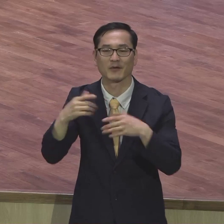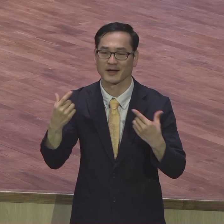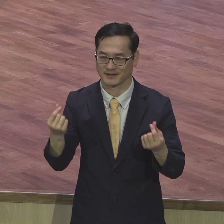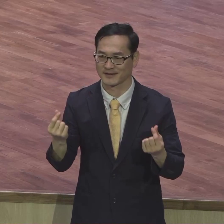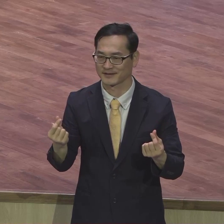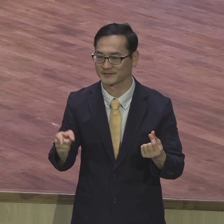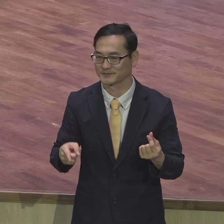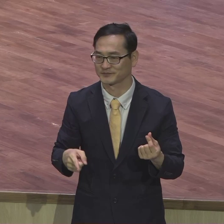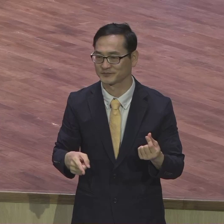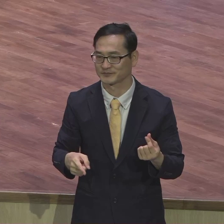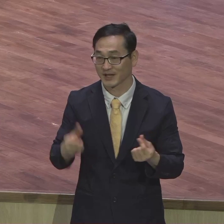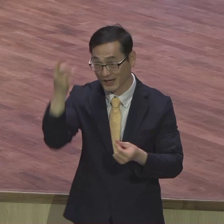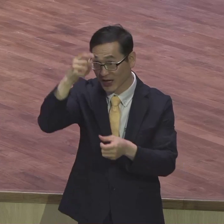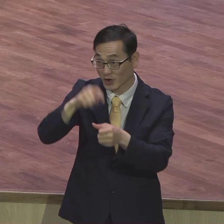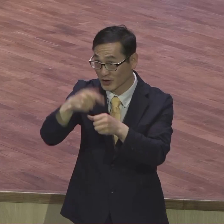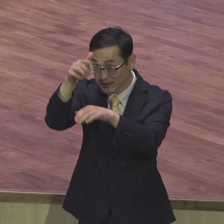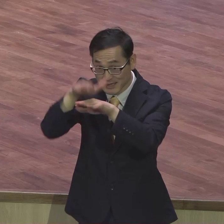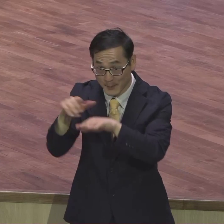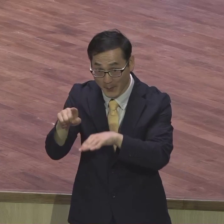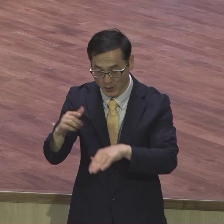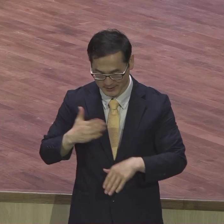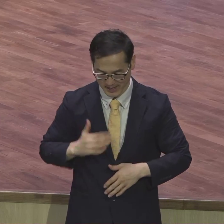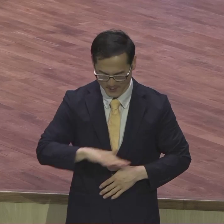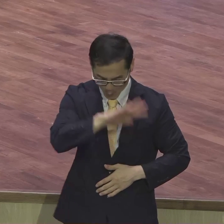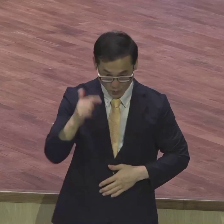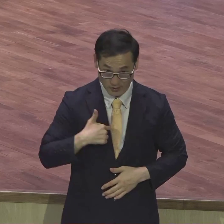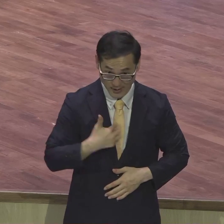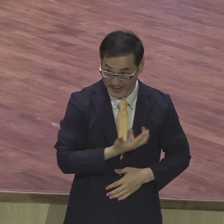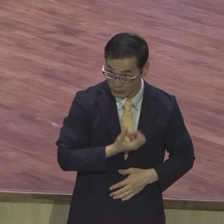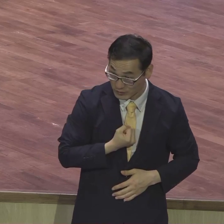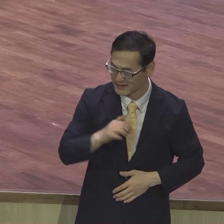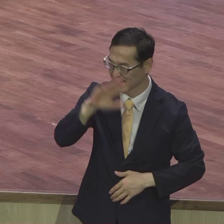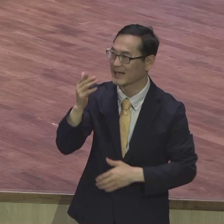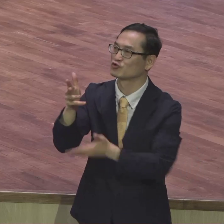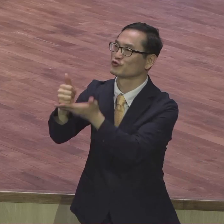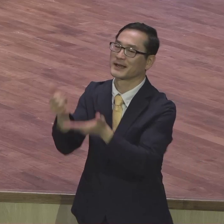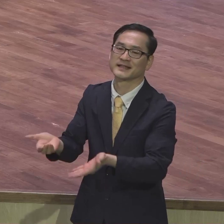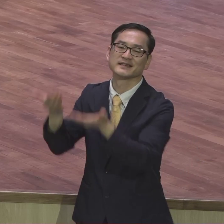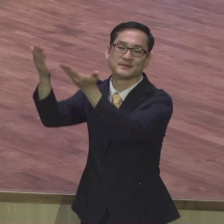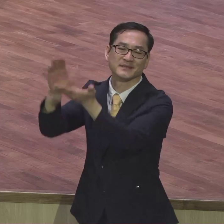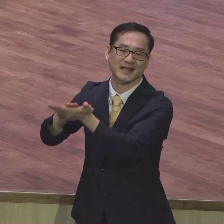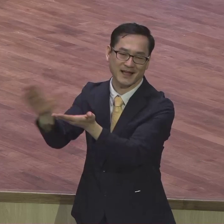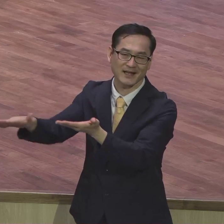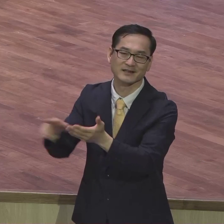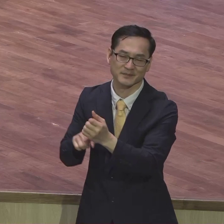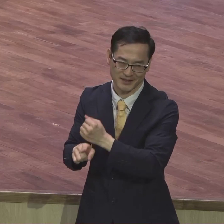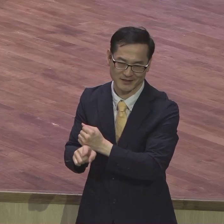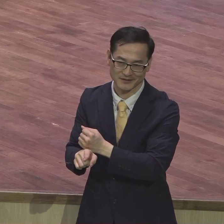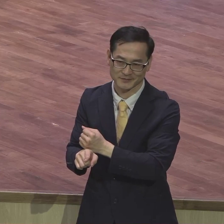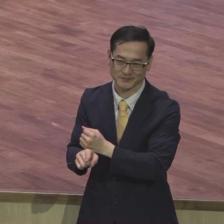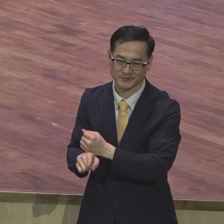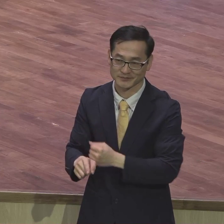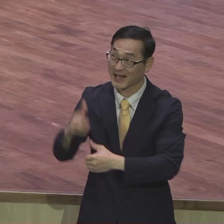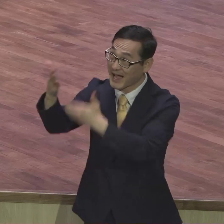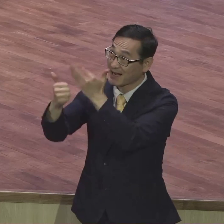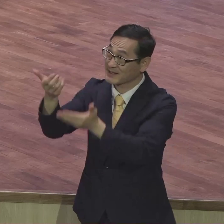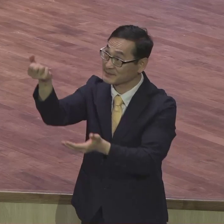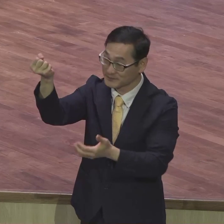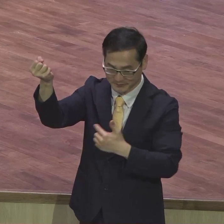영적예배 내 모든 것 다 주님께 드린 것이 영적예배에요 내 계산 따로 있고 하나님 거 따로 내 거 따로 아니에요 모든